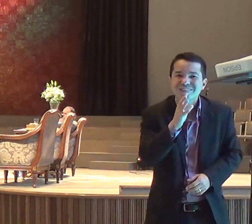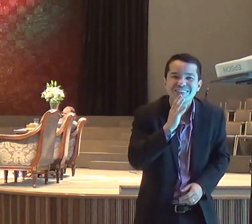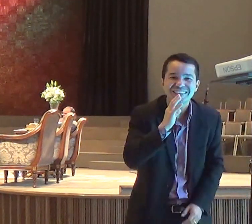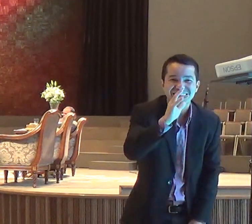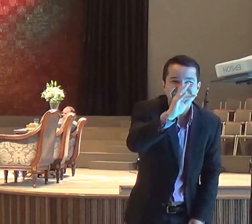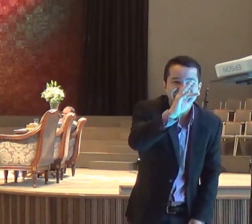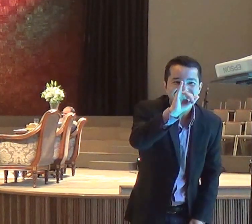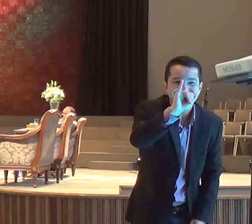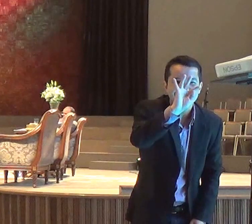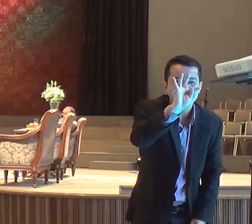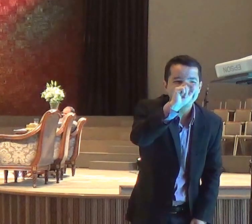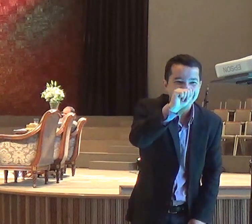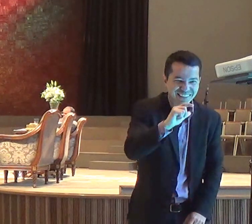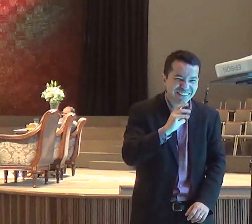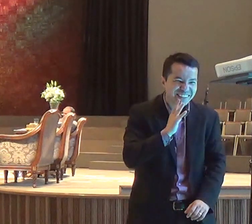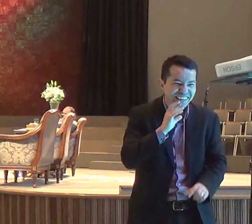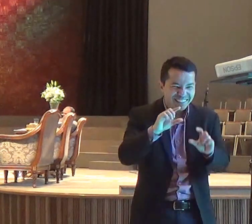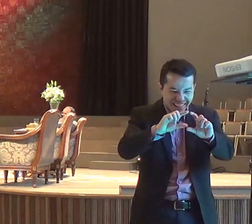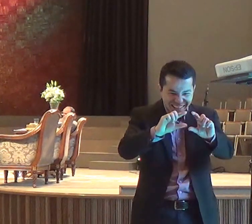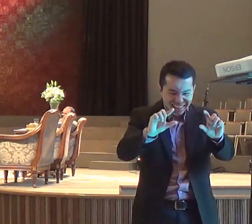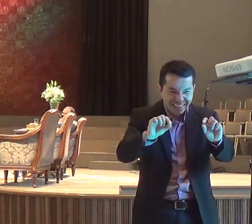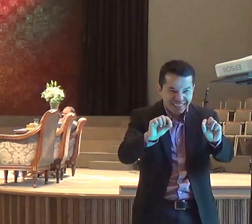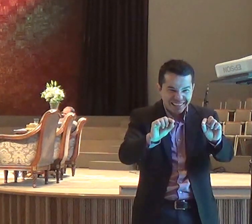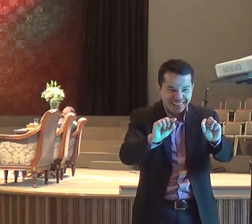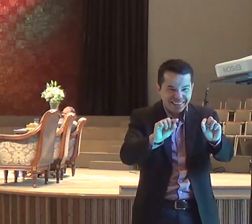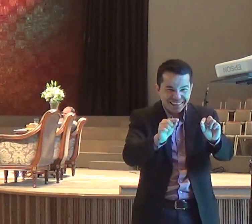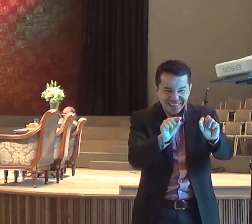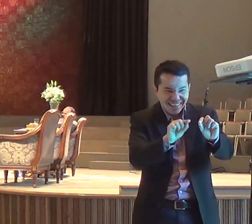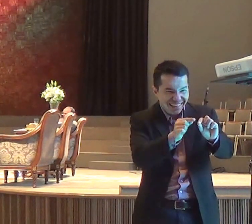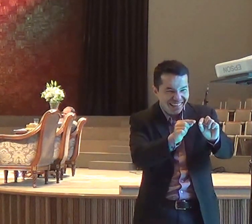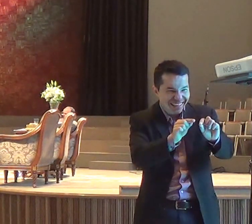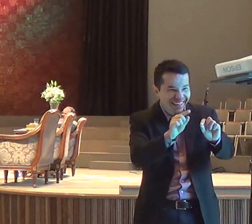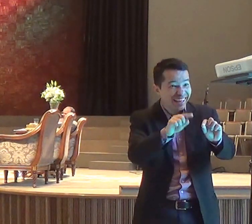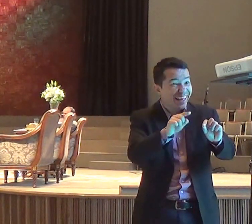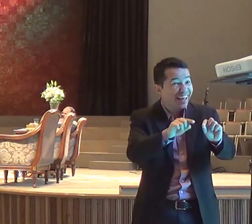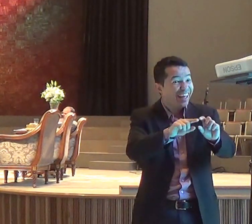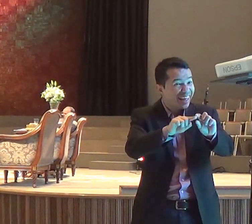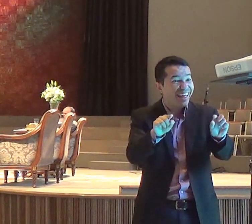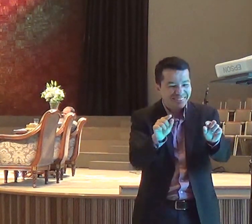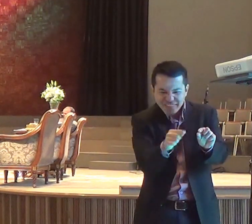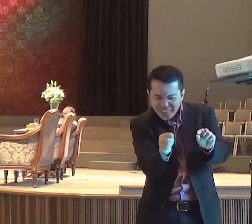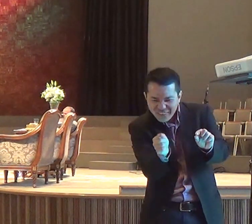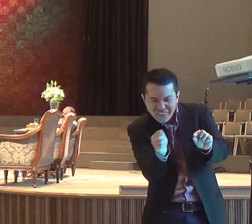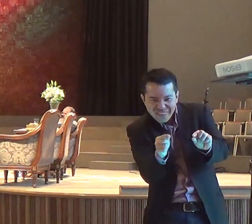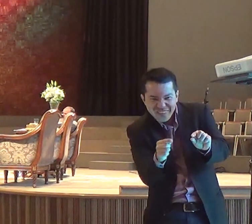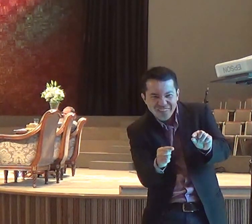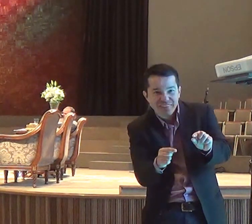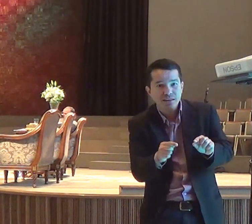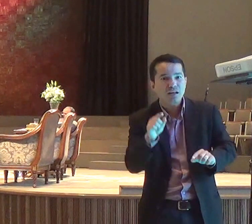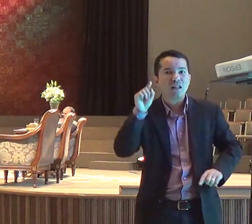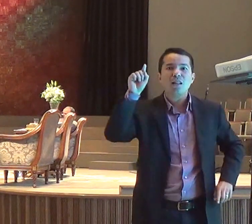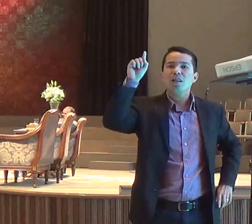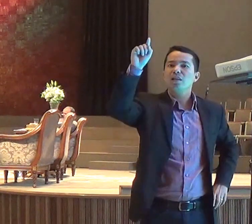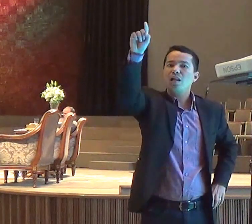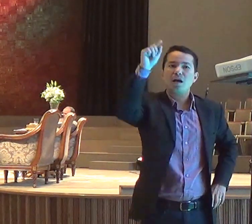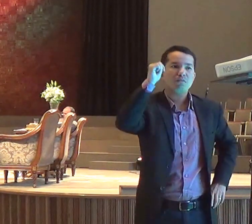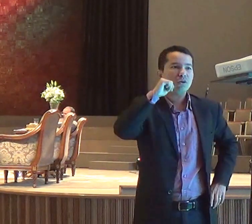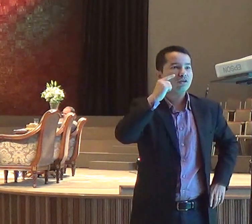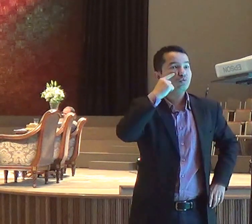você sabe o é fita cassete? Sabe? Fita cassete, chegou lá, foi, mas